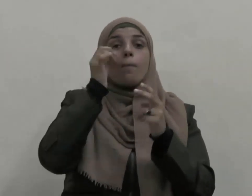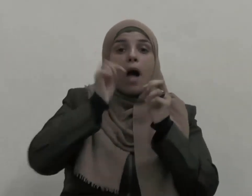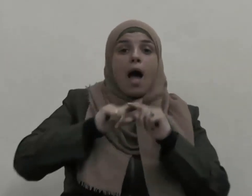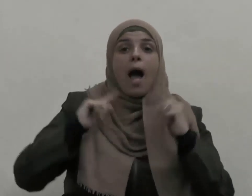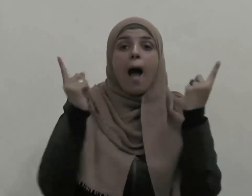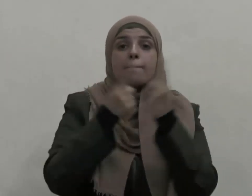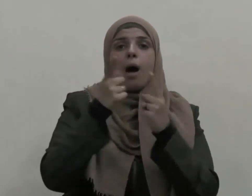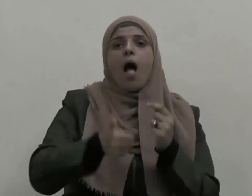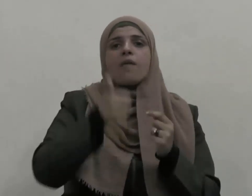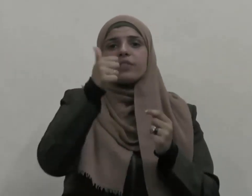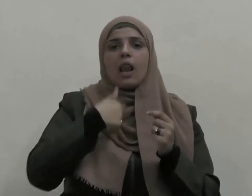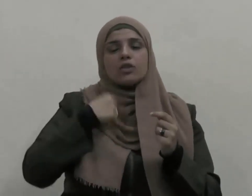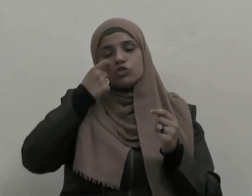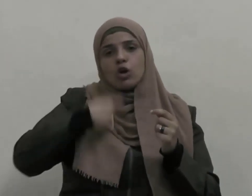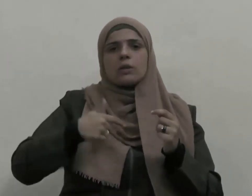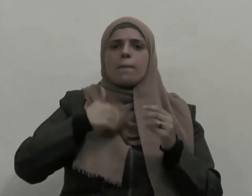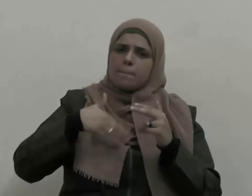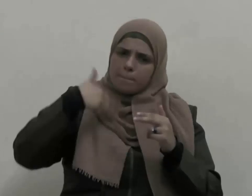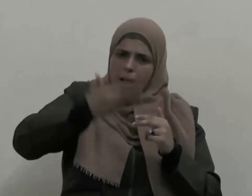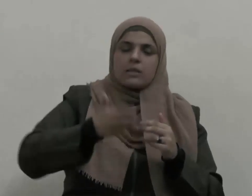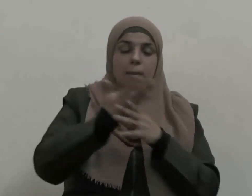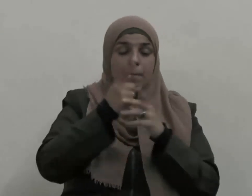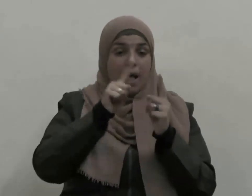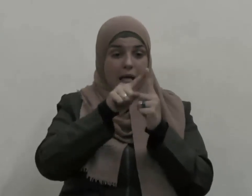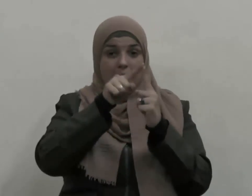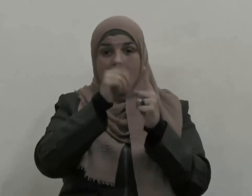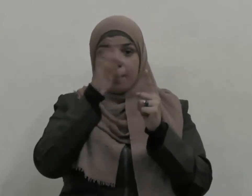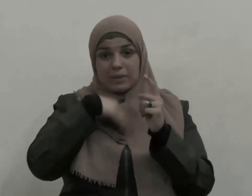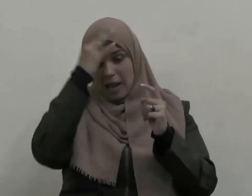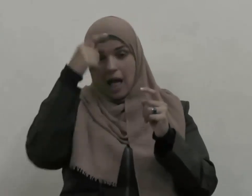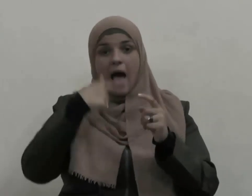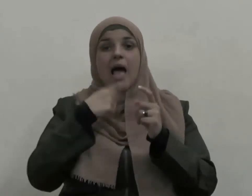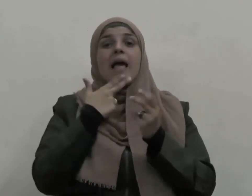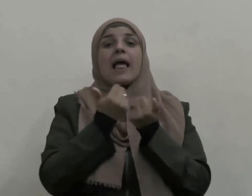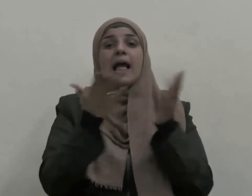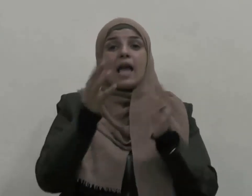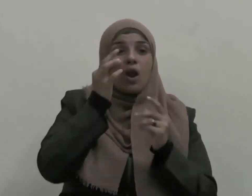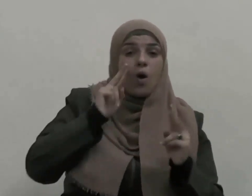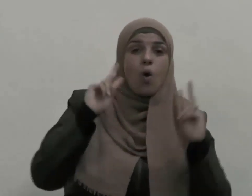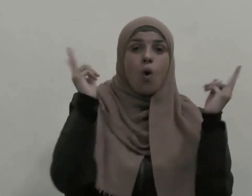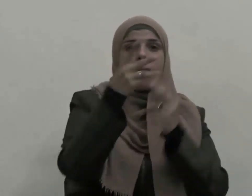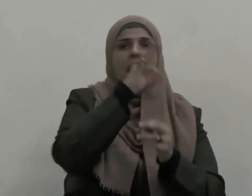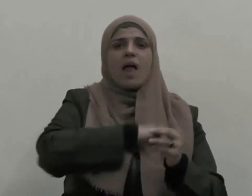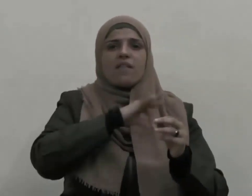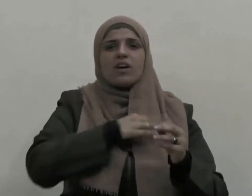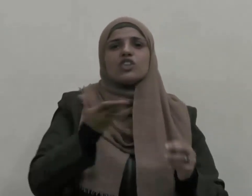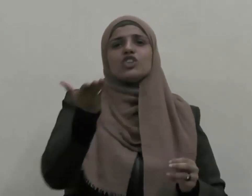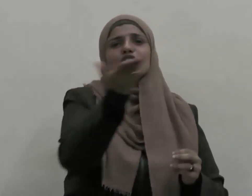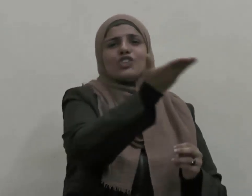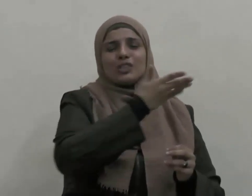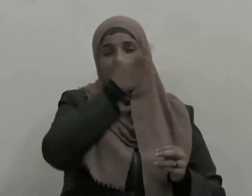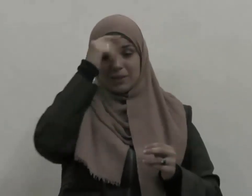نفعها متعد أما المصلحة الشخصية فنفعها لا